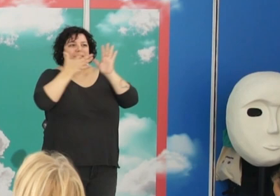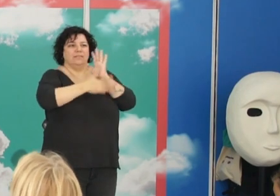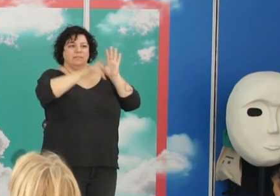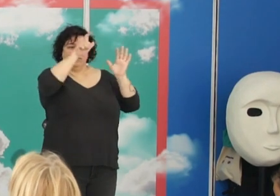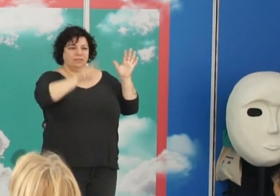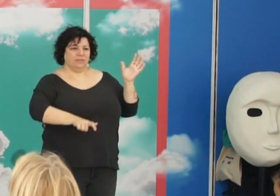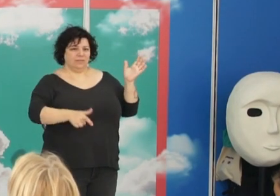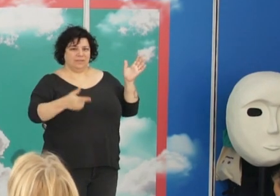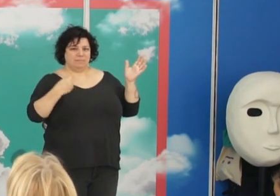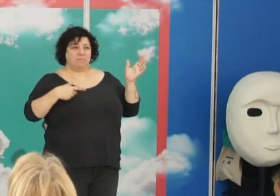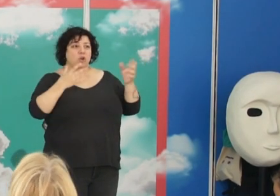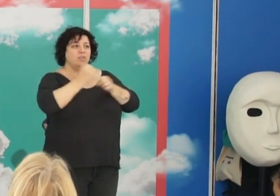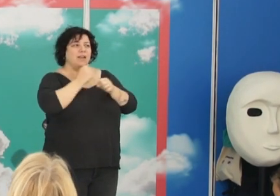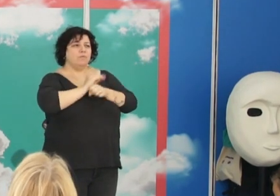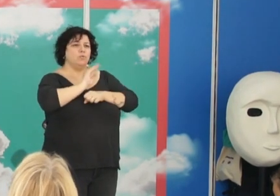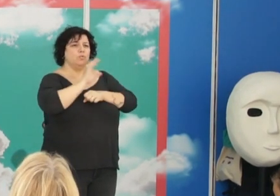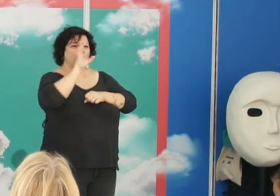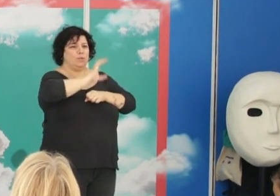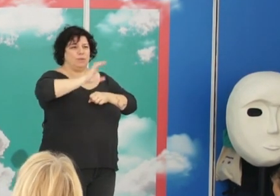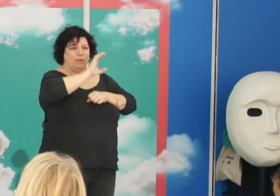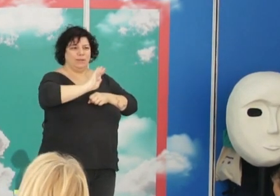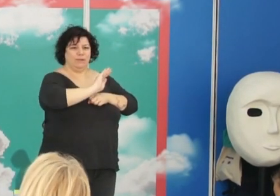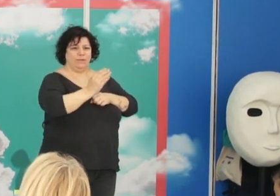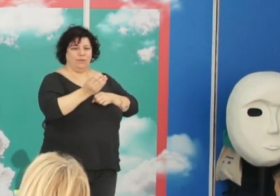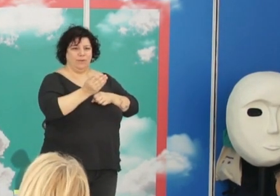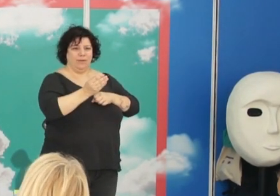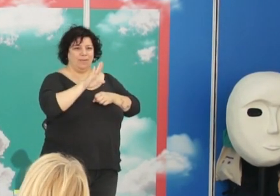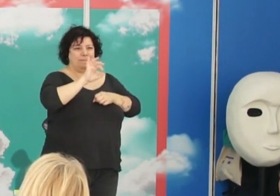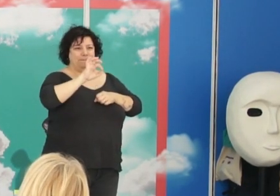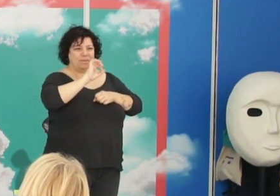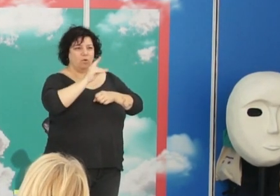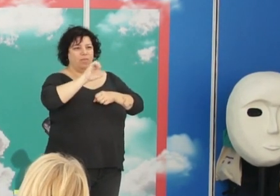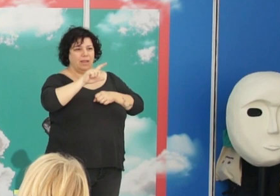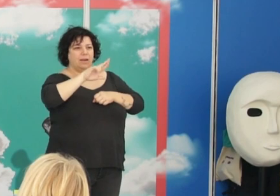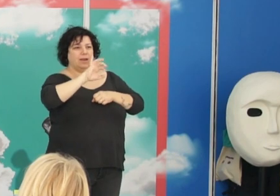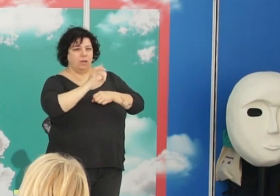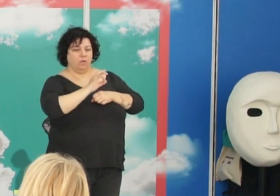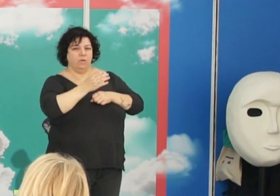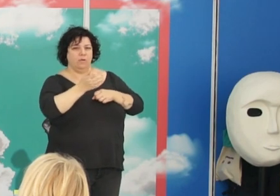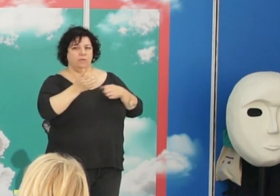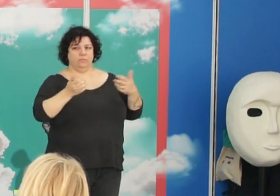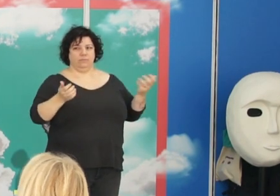el trabajo científico de Pío del Río Ortega,